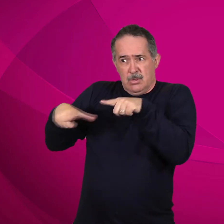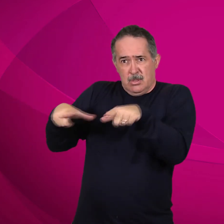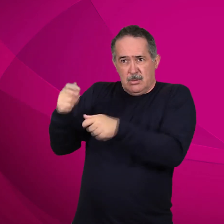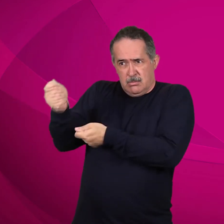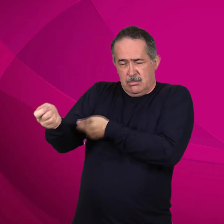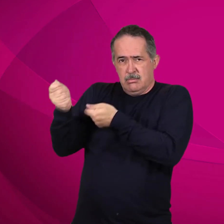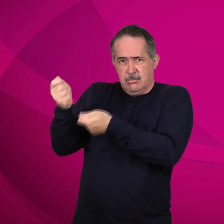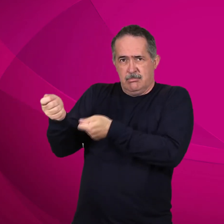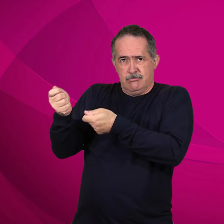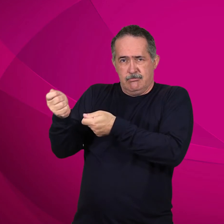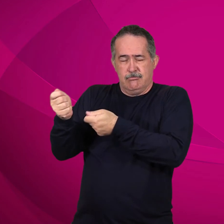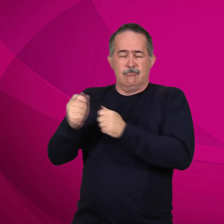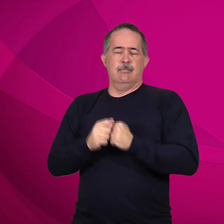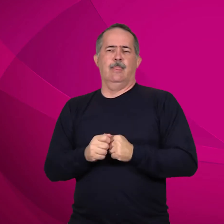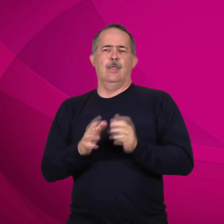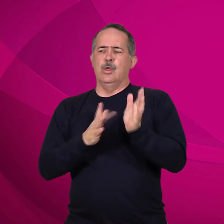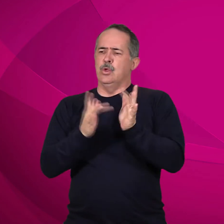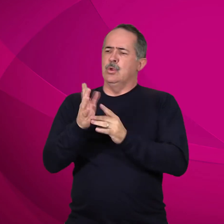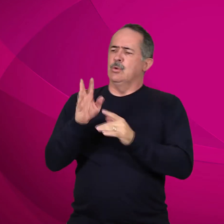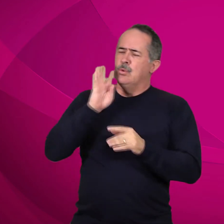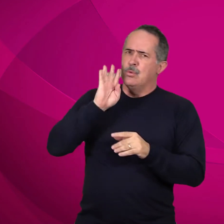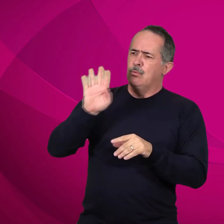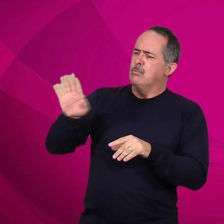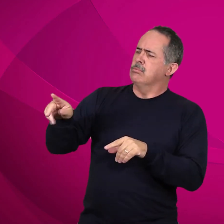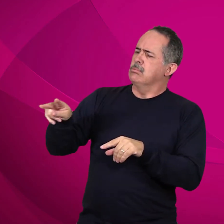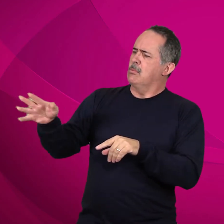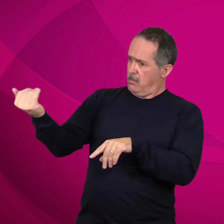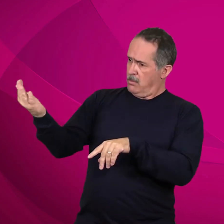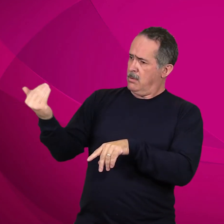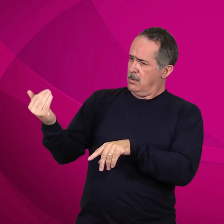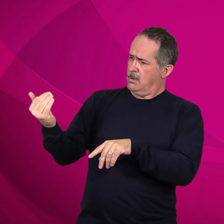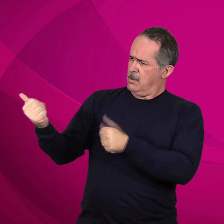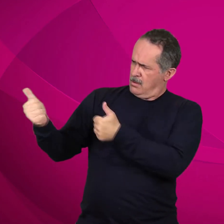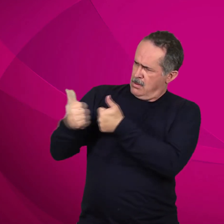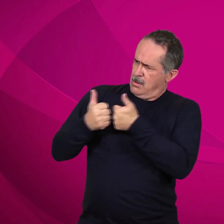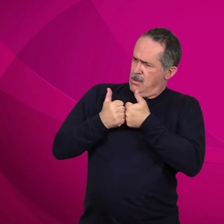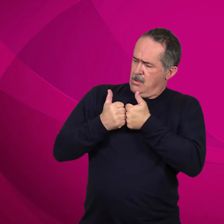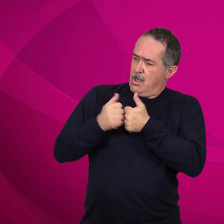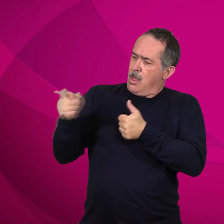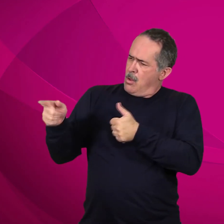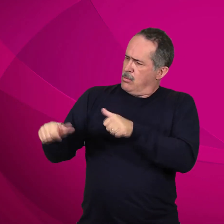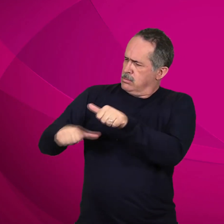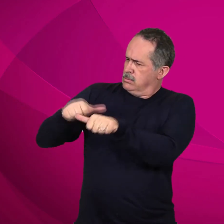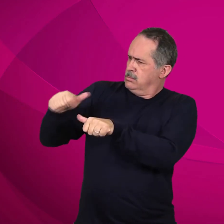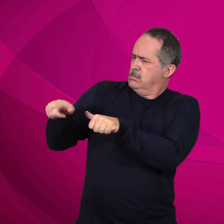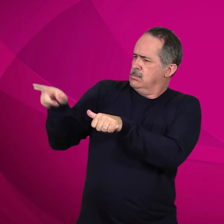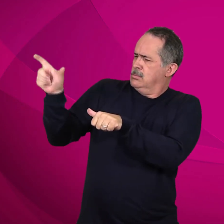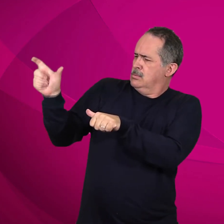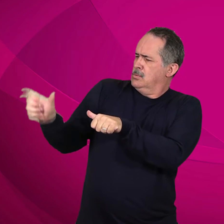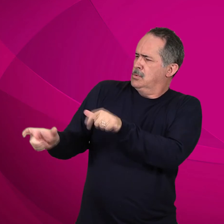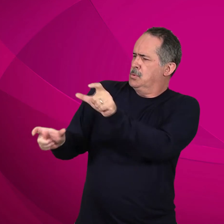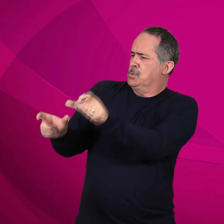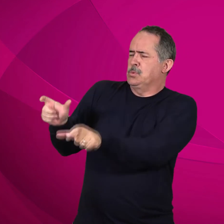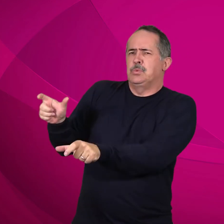pescadores de homens. Eles imediatamente deixaram as redes e o seguiram.